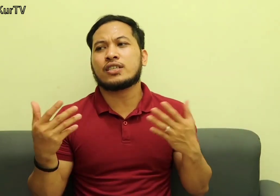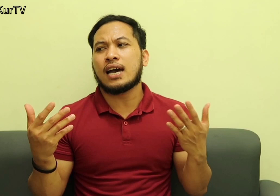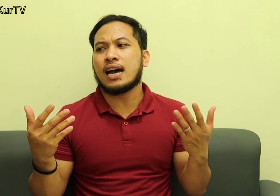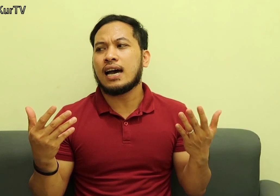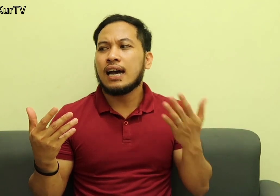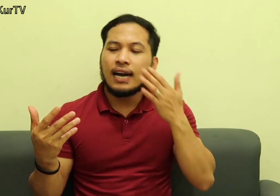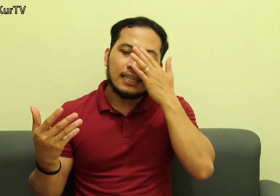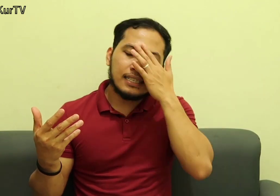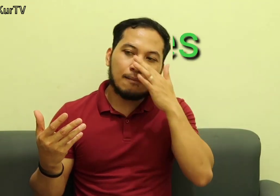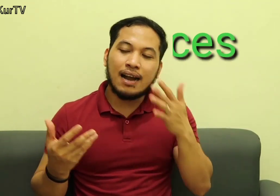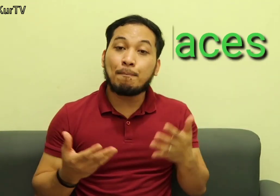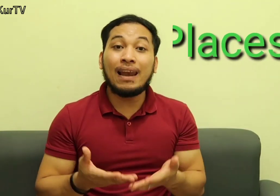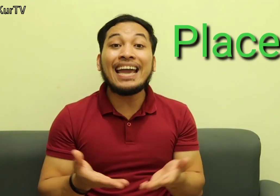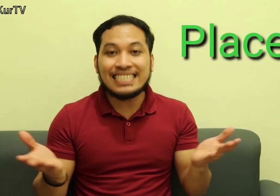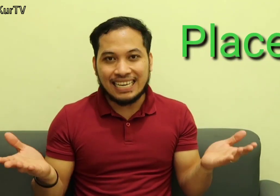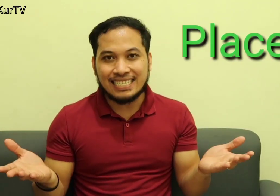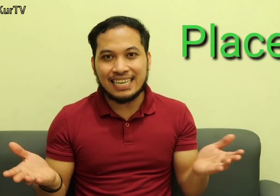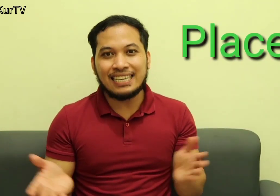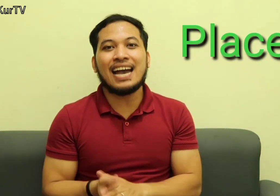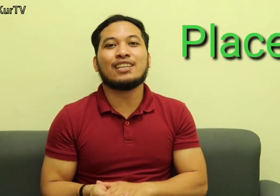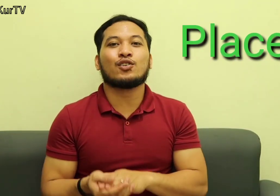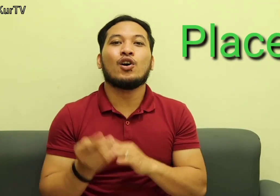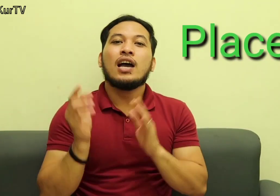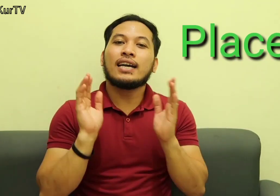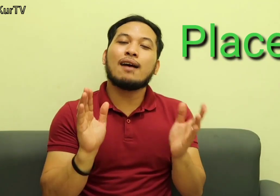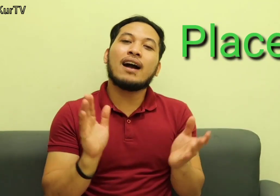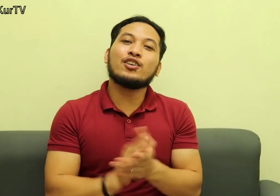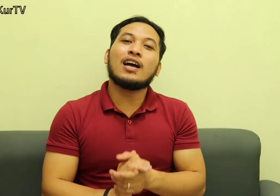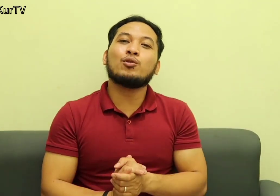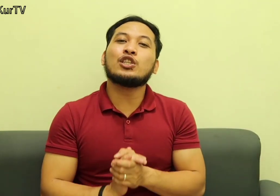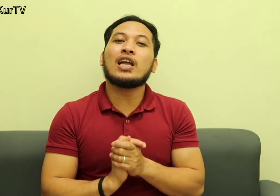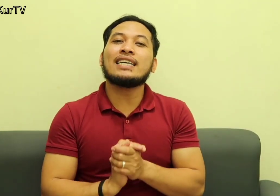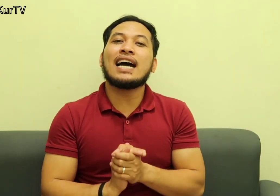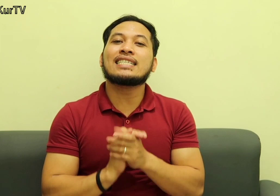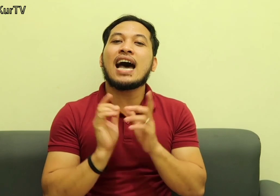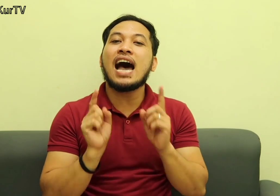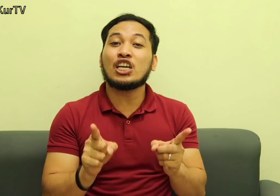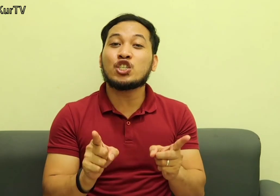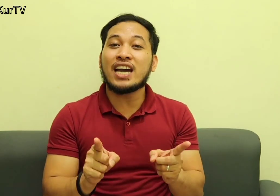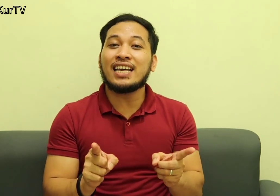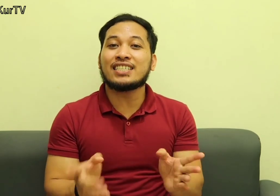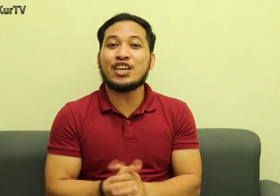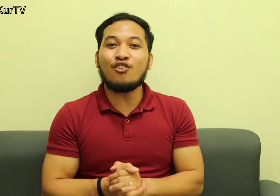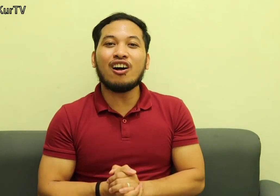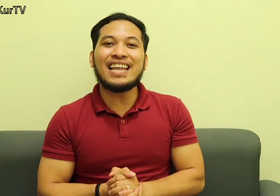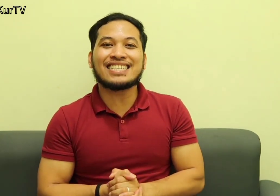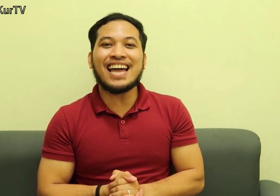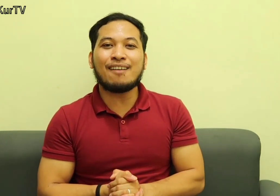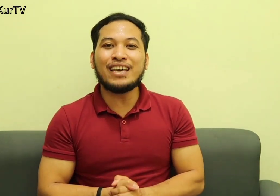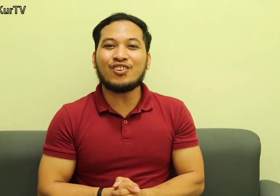sa Sa mga places Ayan So, kaya abangan nyo lang po dito lang yan Sa aking channel See you all next time Dito